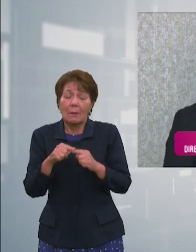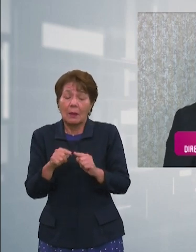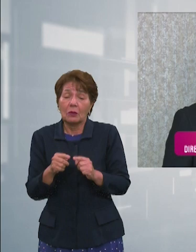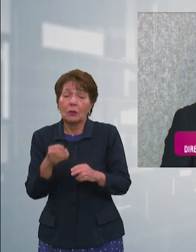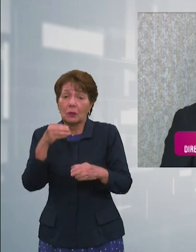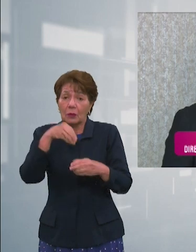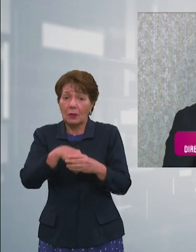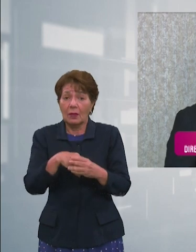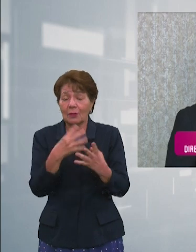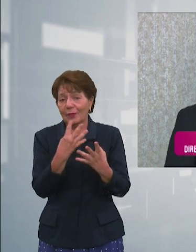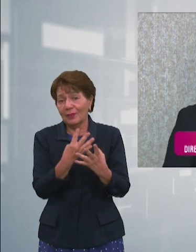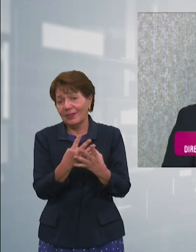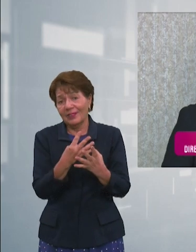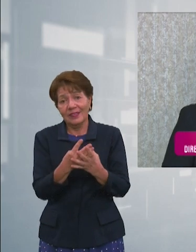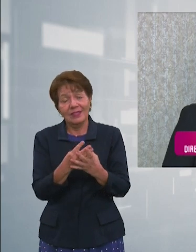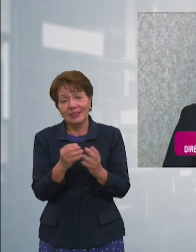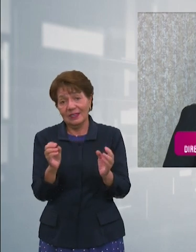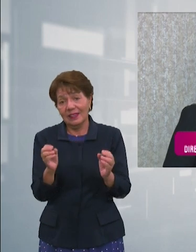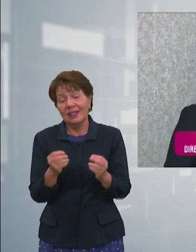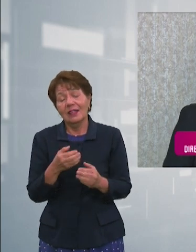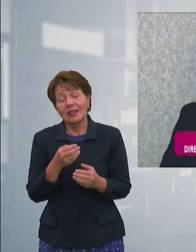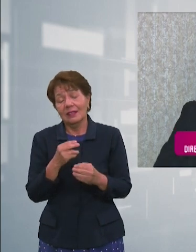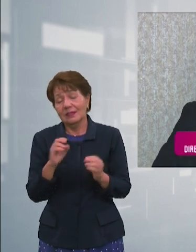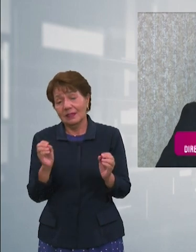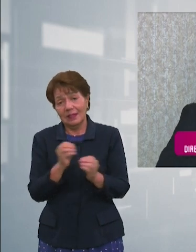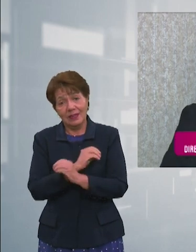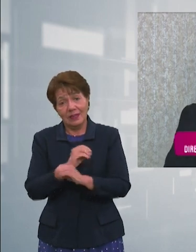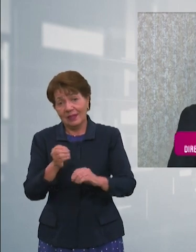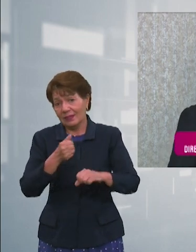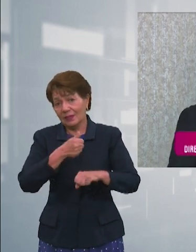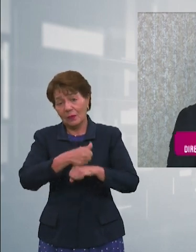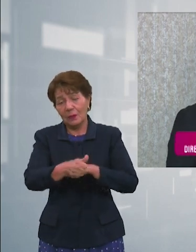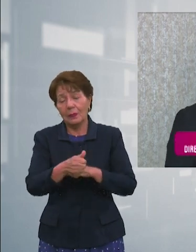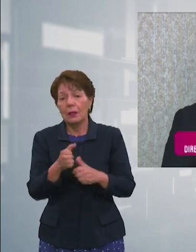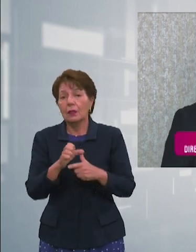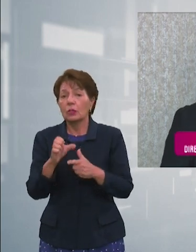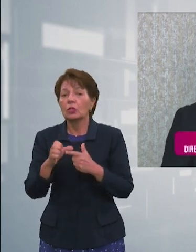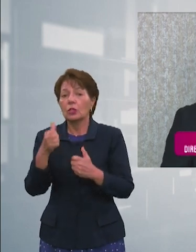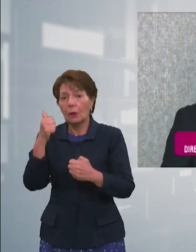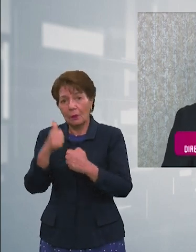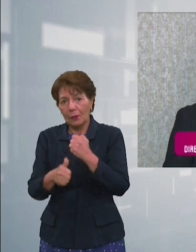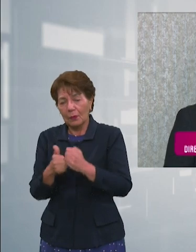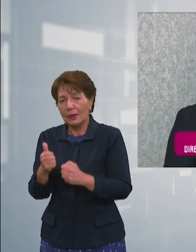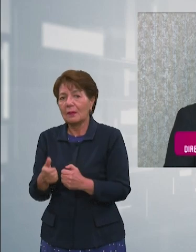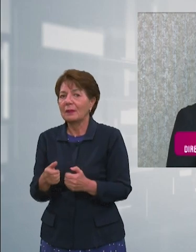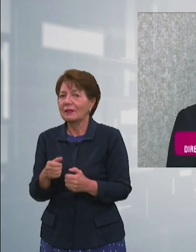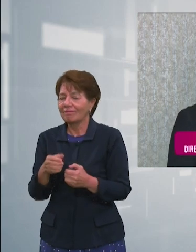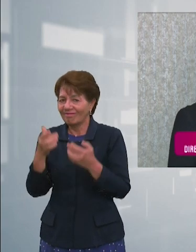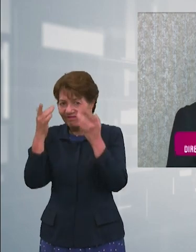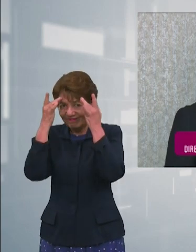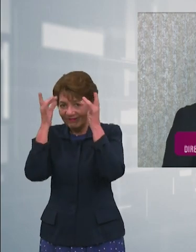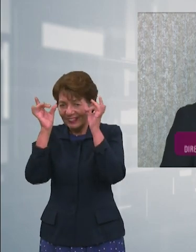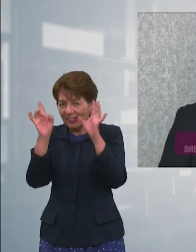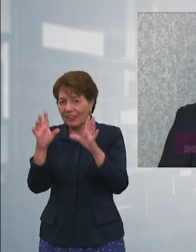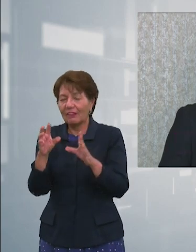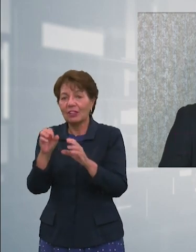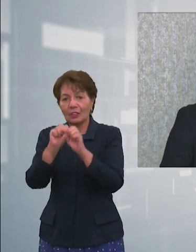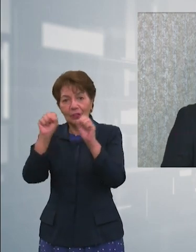que no debían, entonces es ahí donde nosotros decimos que hay un problema severo dentro del sistema y que se tienen que buscar soluciones efectivas.